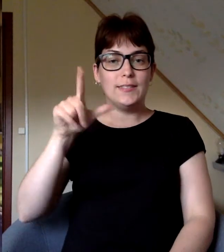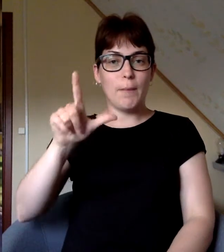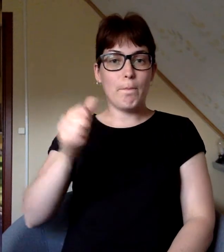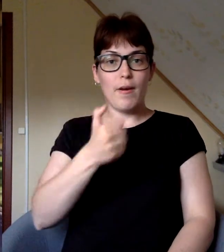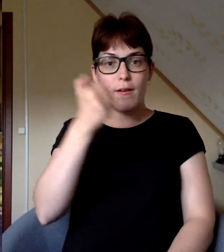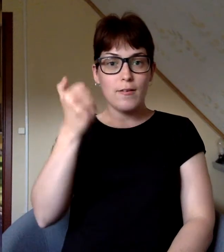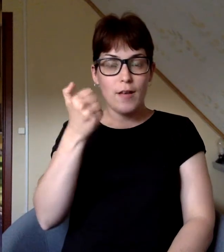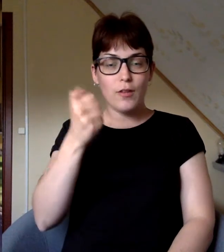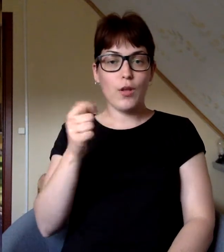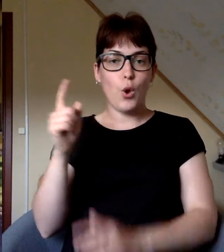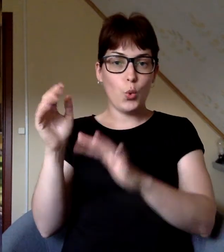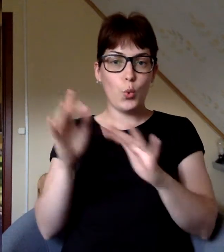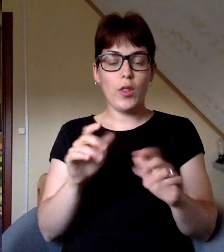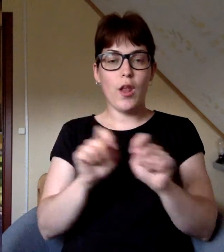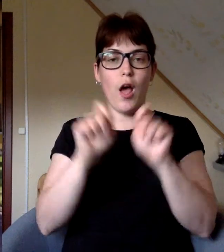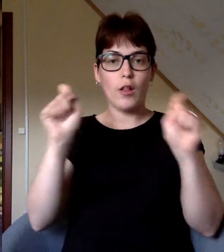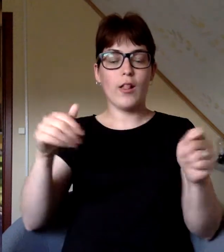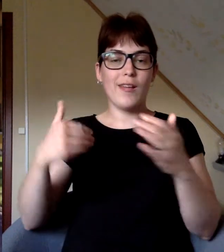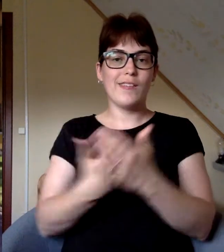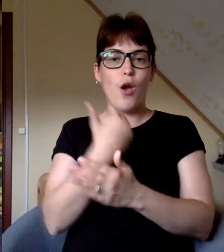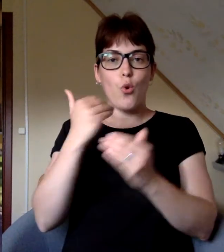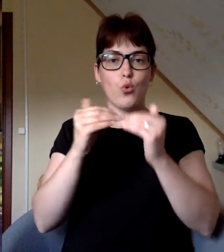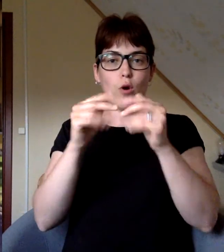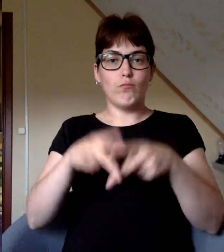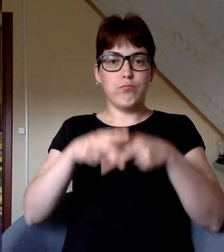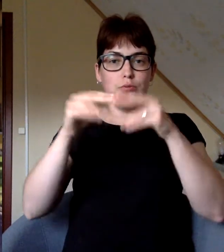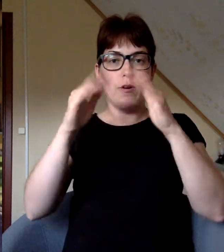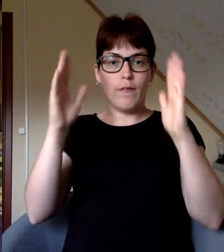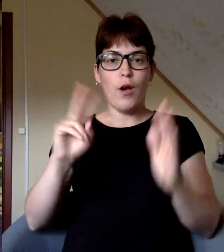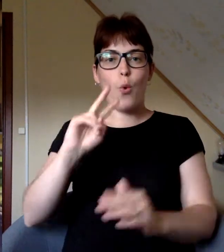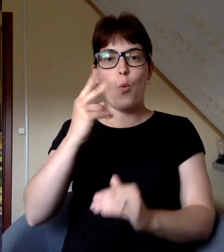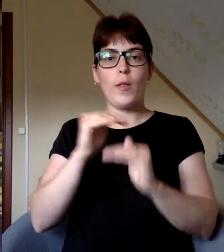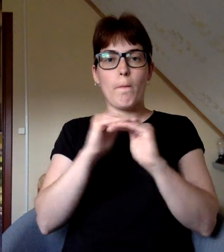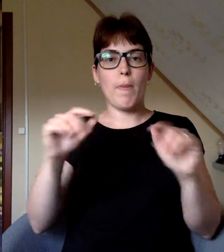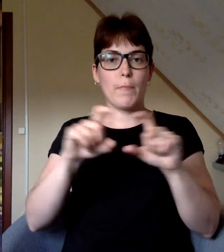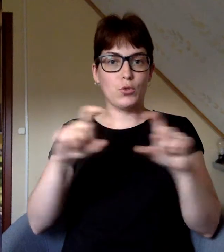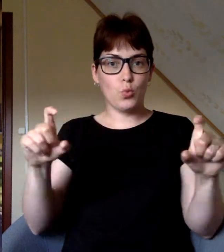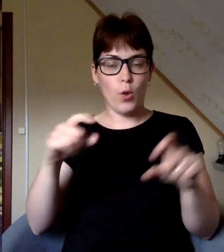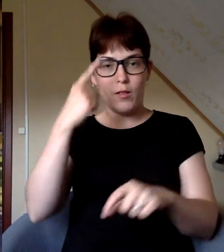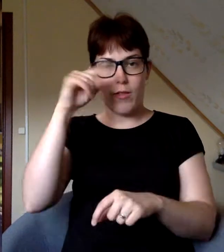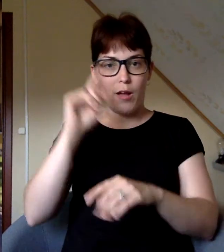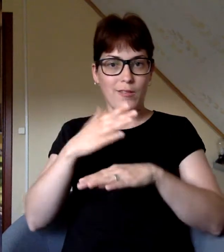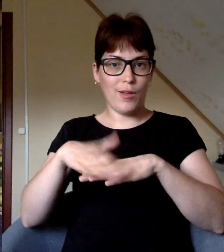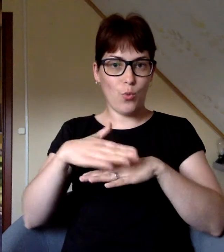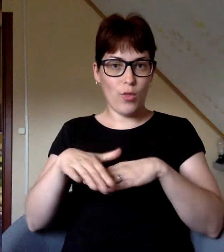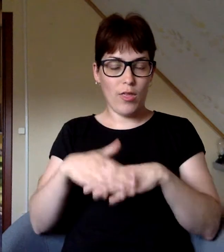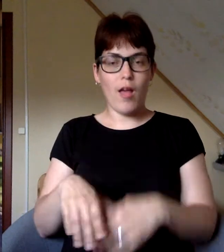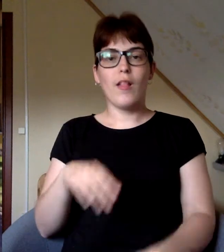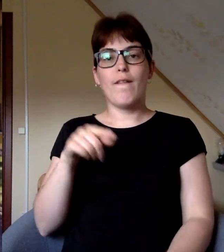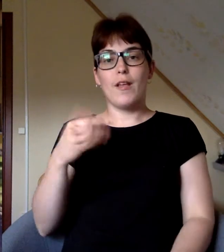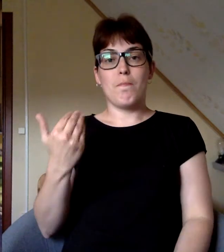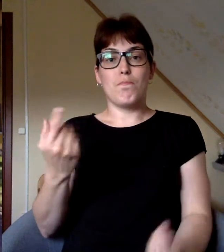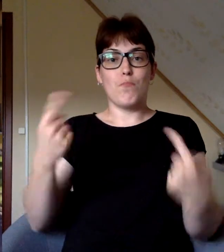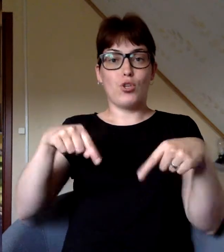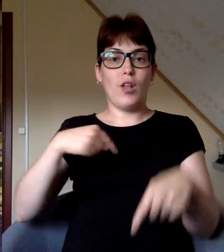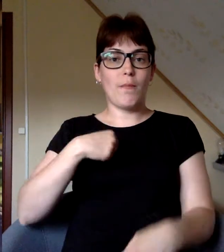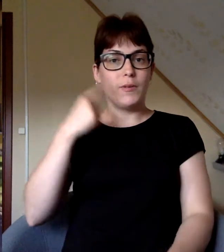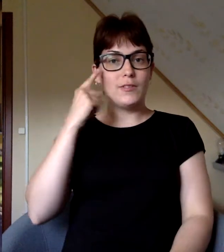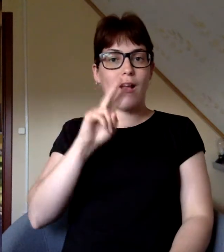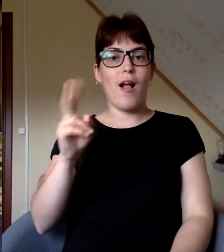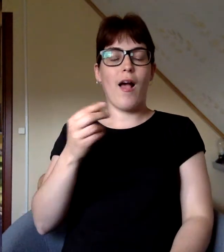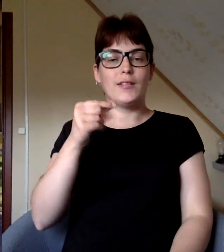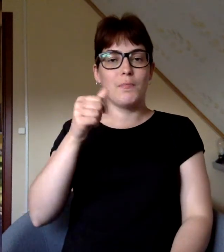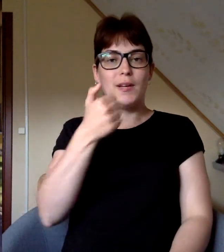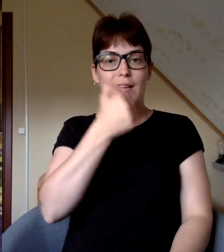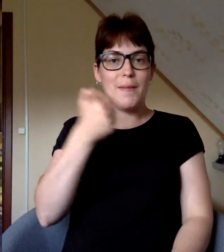1937. gadā rudenī atklāja jaunotbūvētu pilsētas otrās pamatskolas ēku dr. Ielā, kuru mūsu dienās